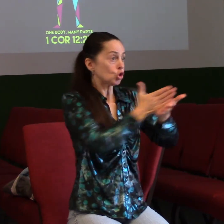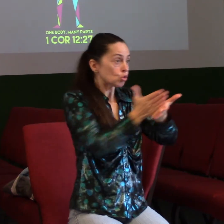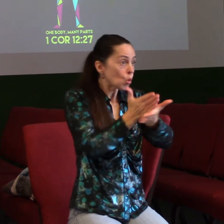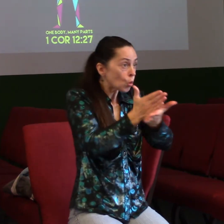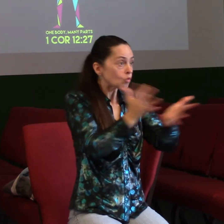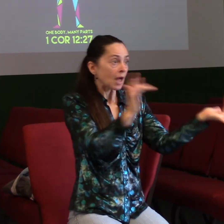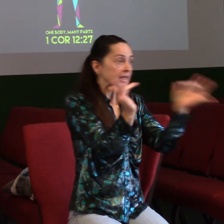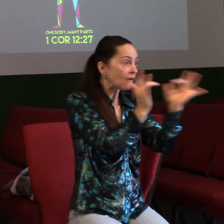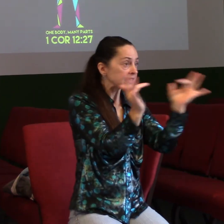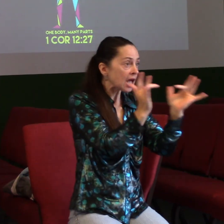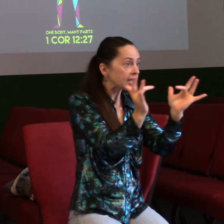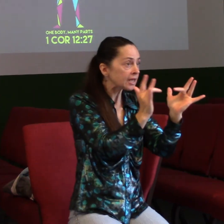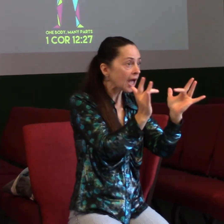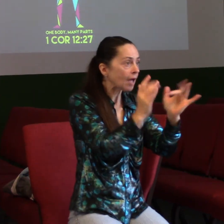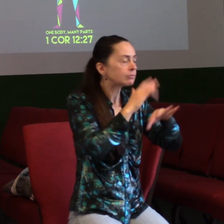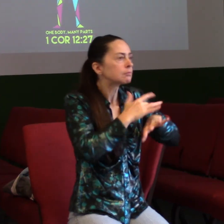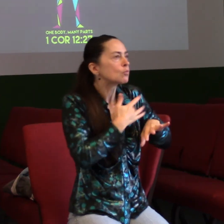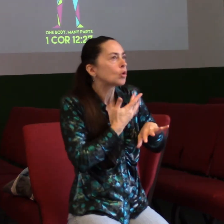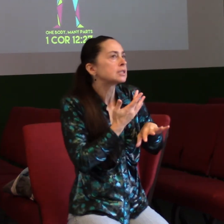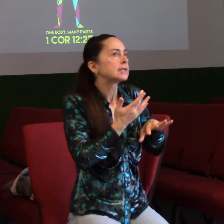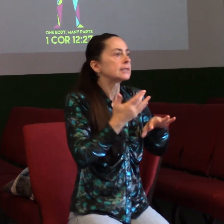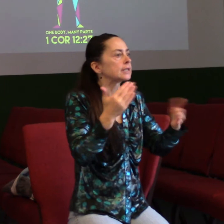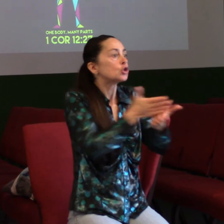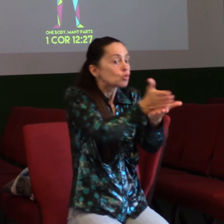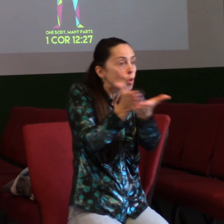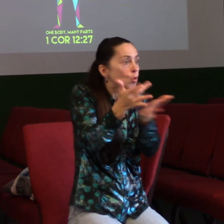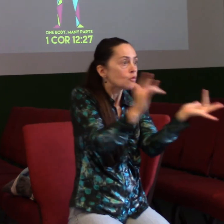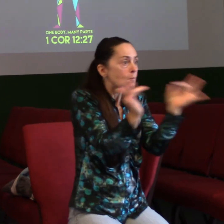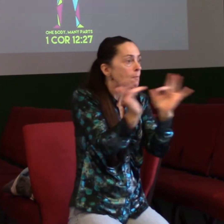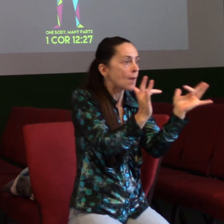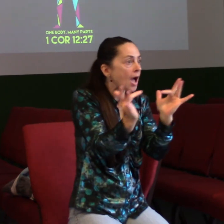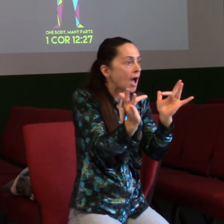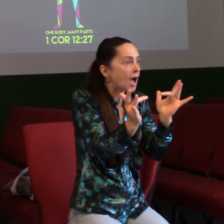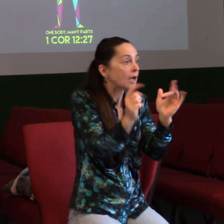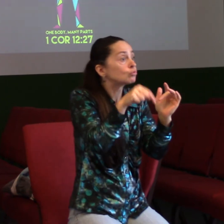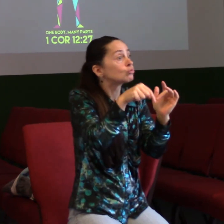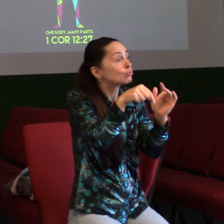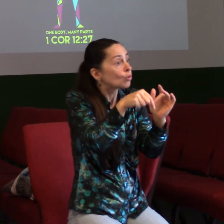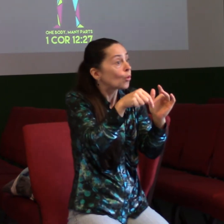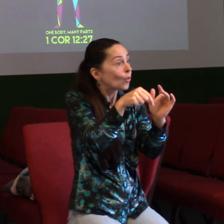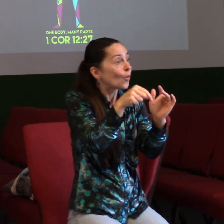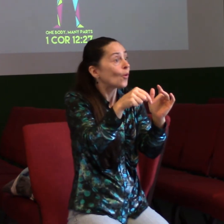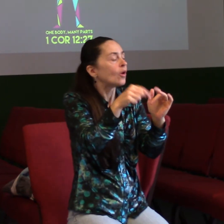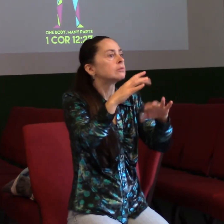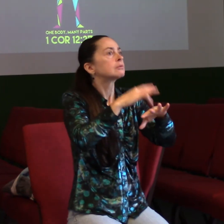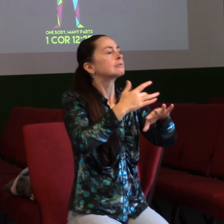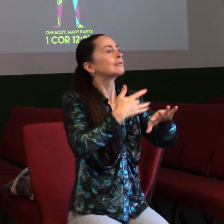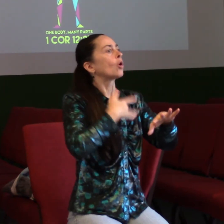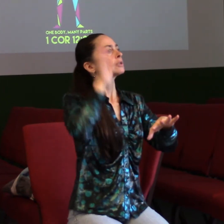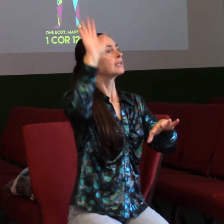a o pocity, o myšlenky a vzájemně si sloužíme, tak v tom všem můžeme zažívat i Boží dotyk. Protože hlavou